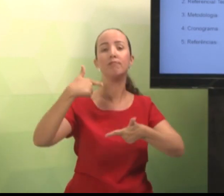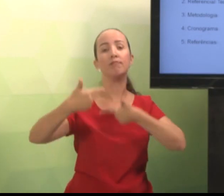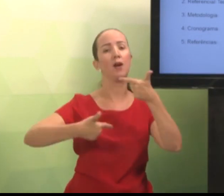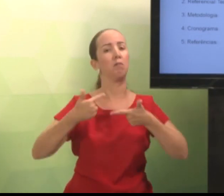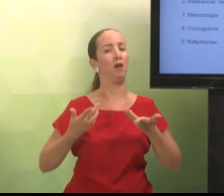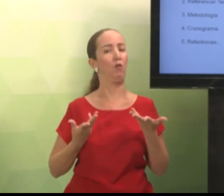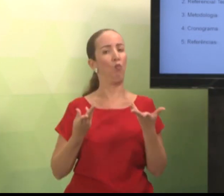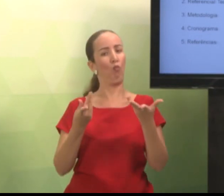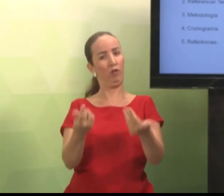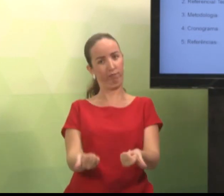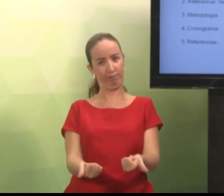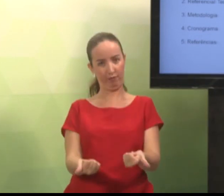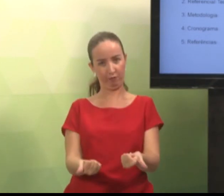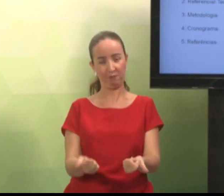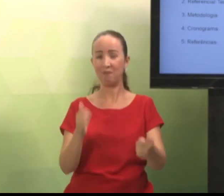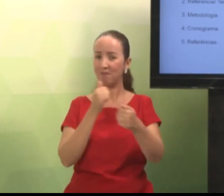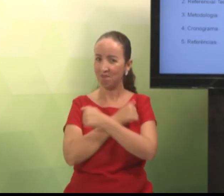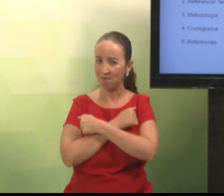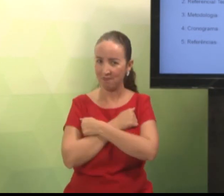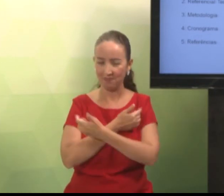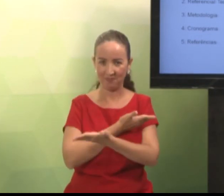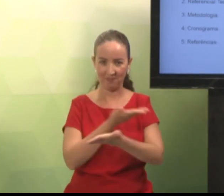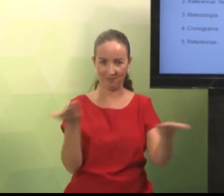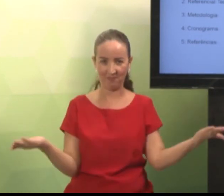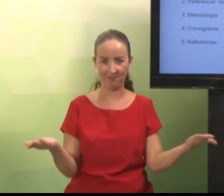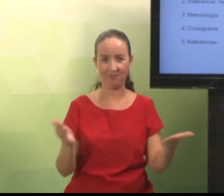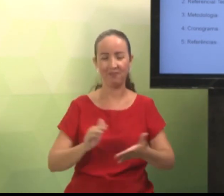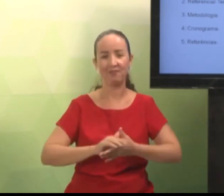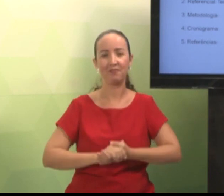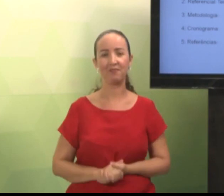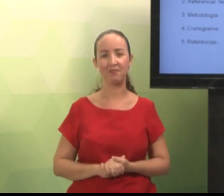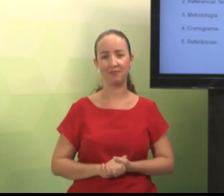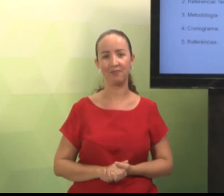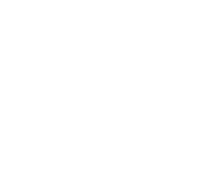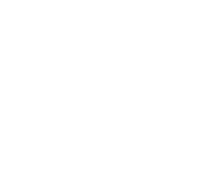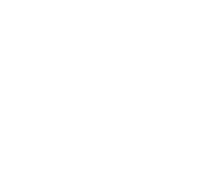desenvolvimento desse trabalho. E um trabalho de qualidade. Um abraço a todos. E